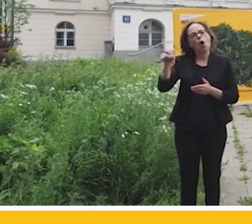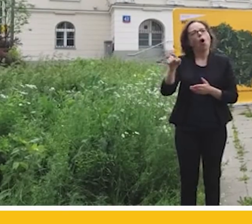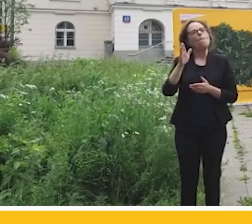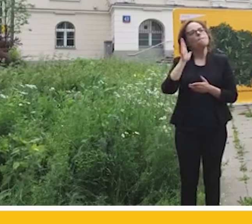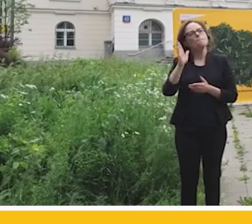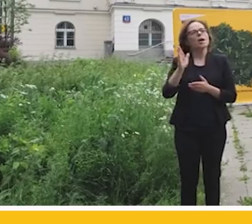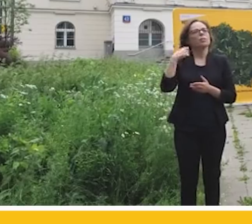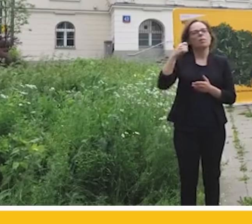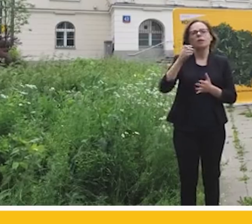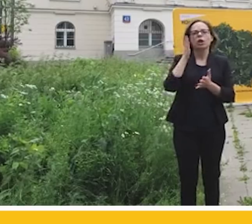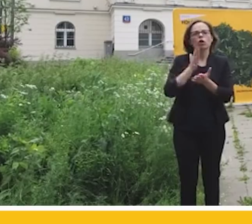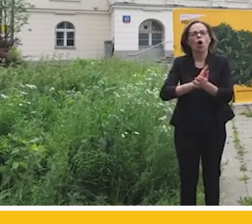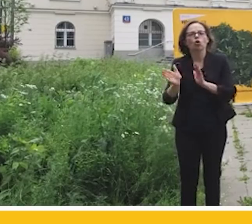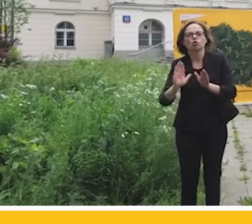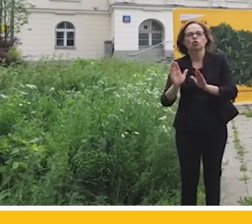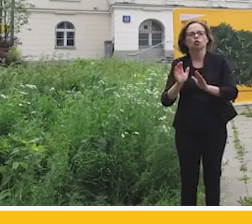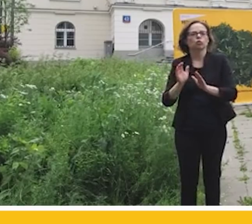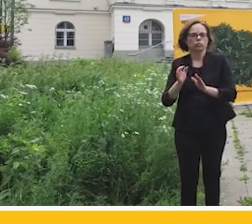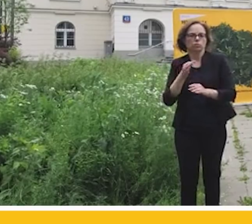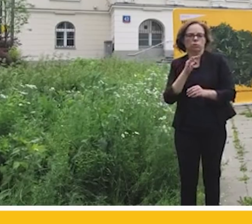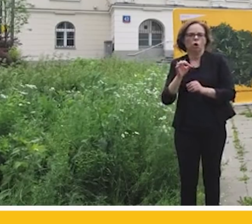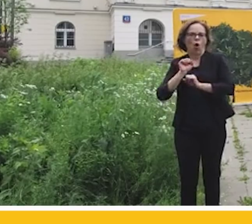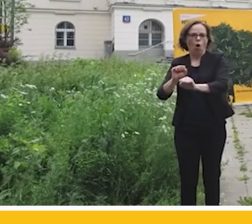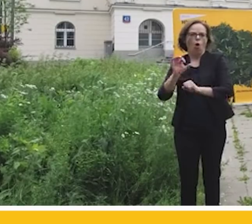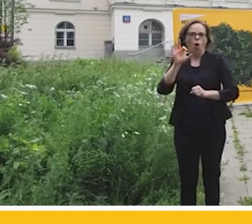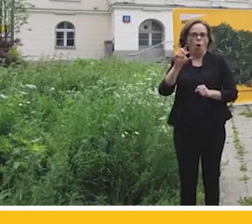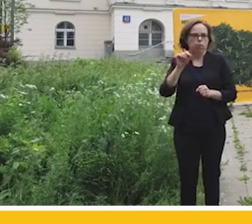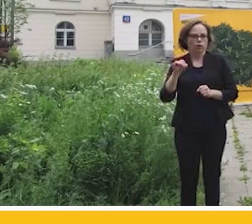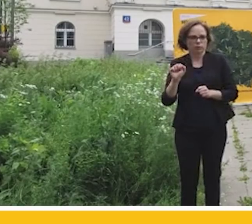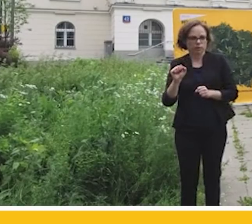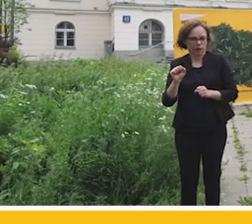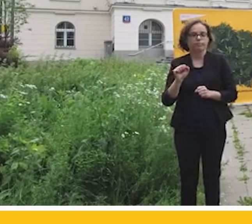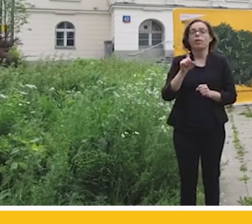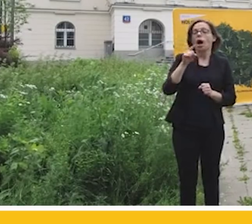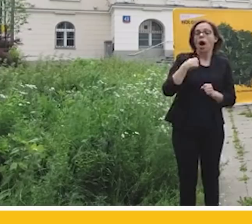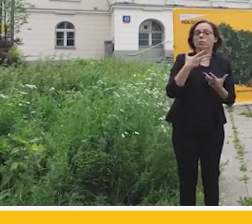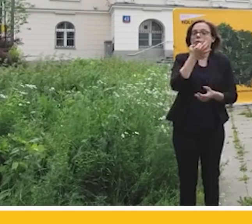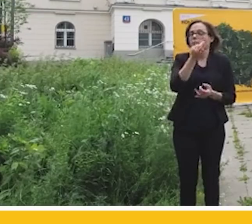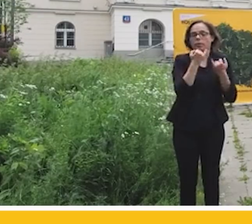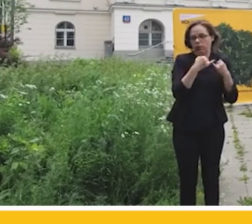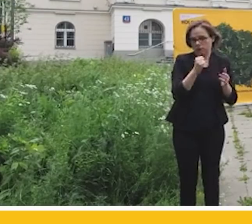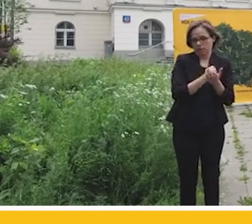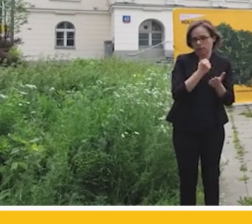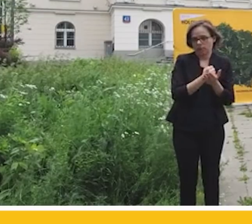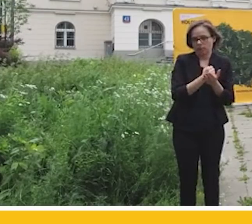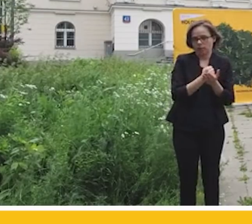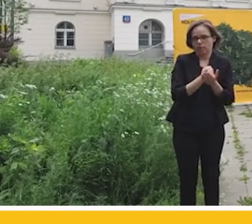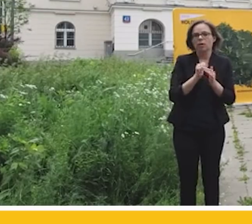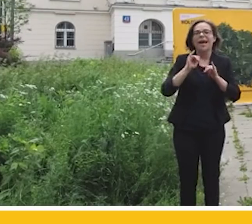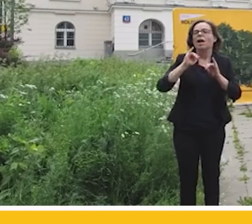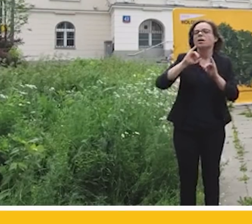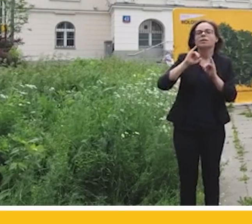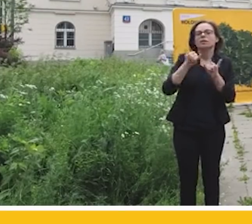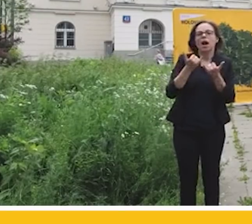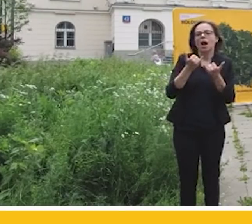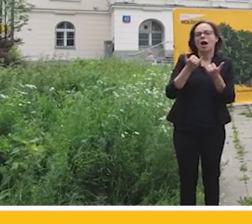totalnej opozycji. A ja chciałem spytać o trochę coś innego. Jaką propozycję Pan